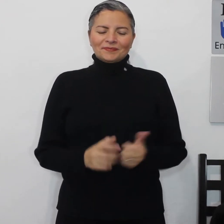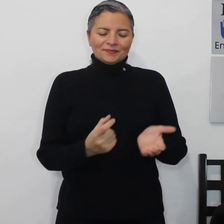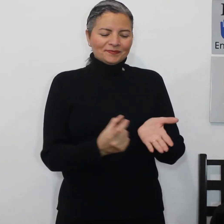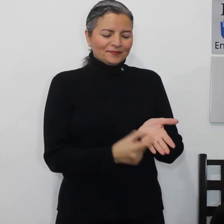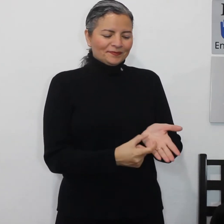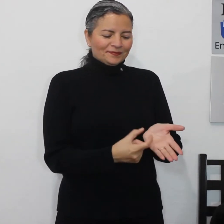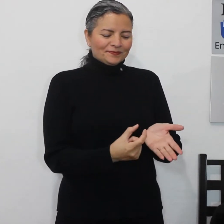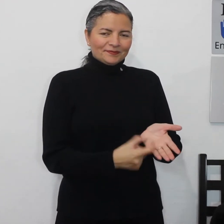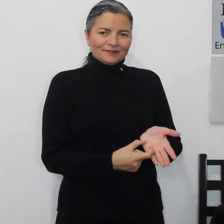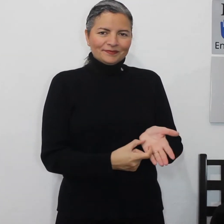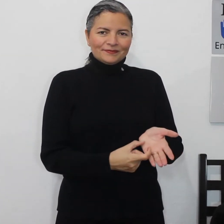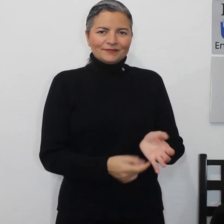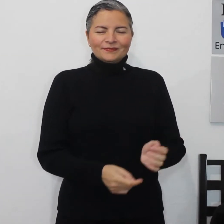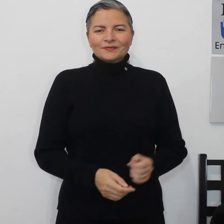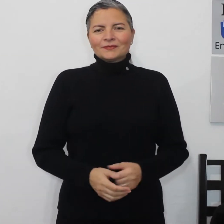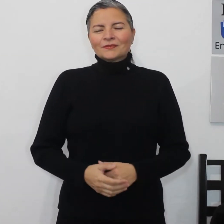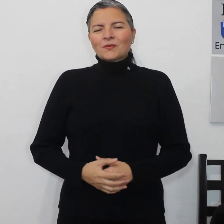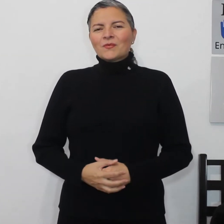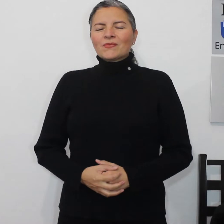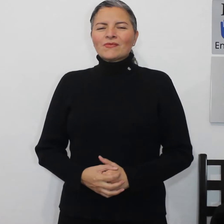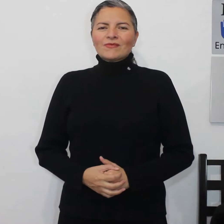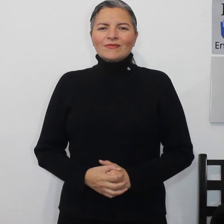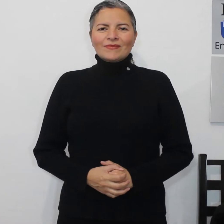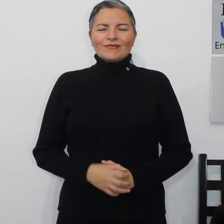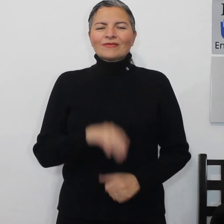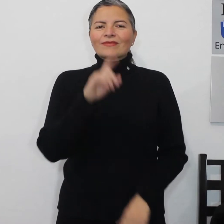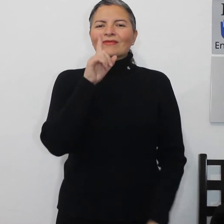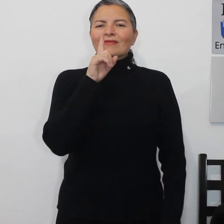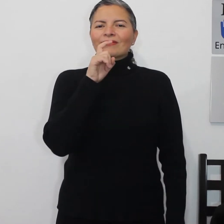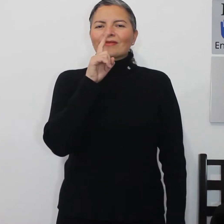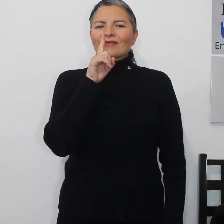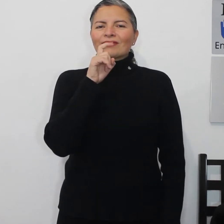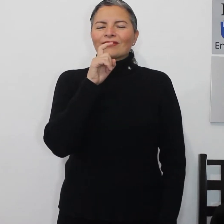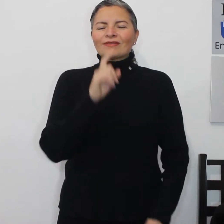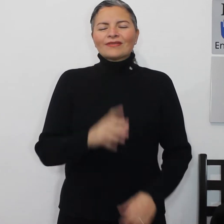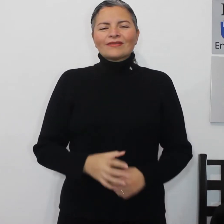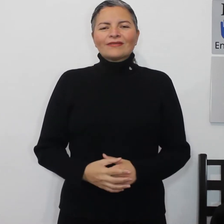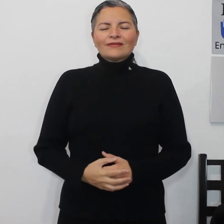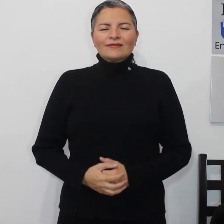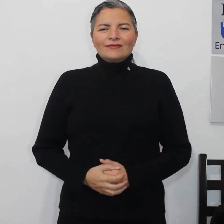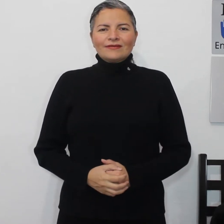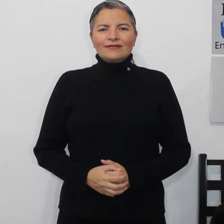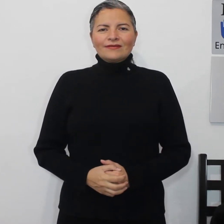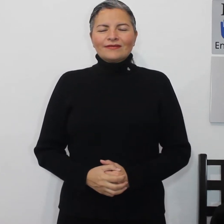camarón, agua, bebida,